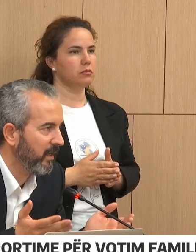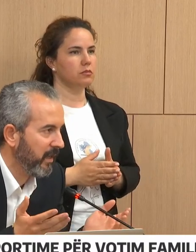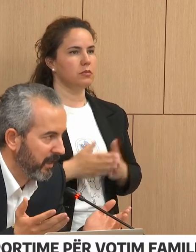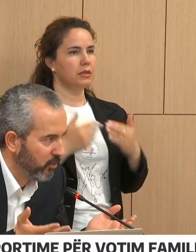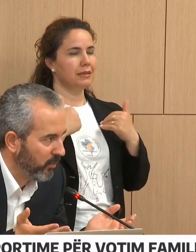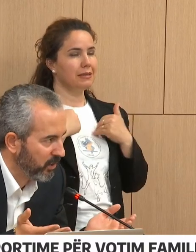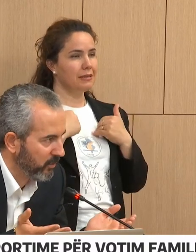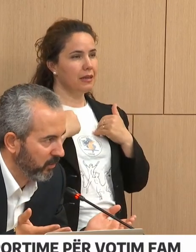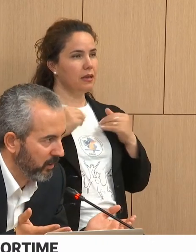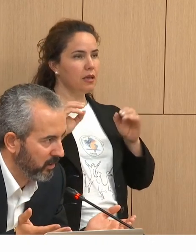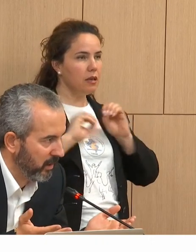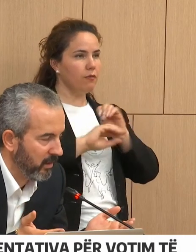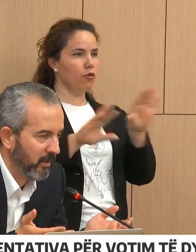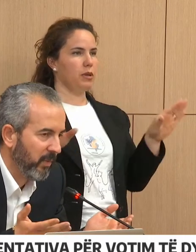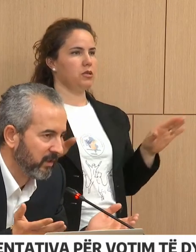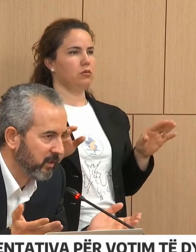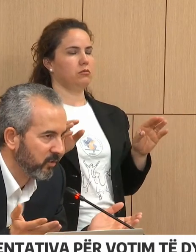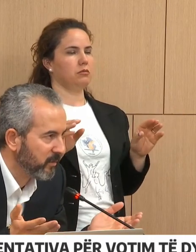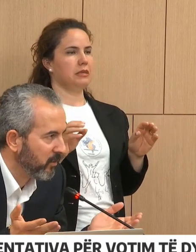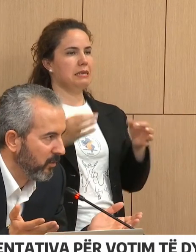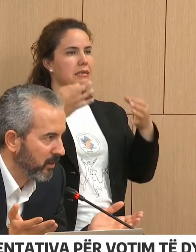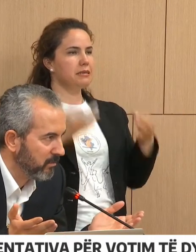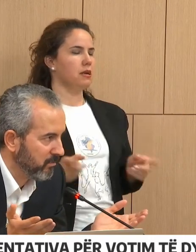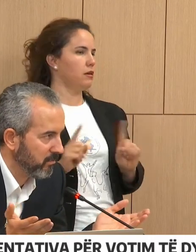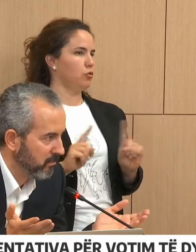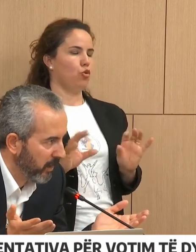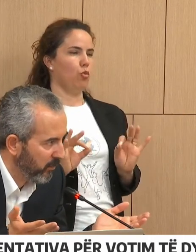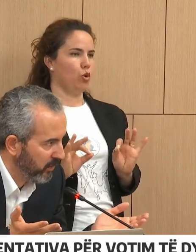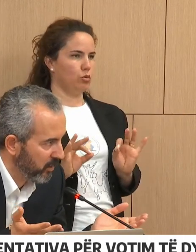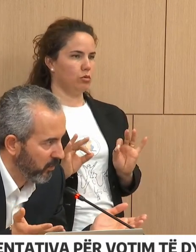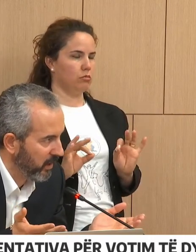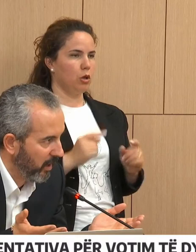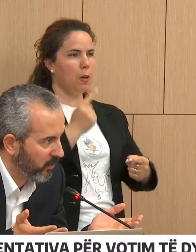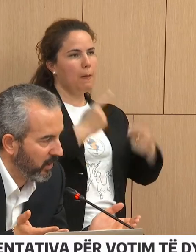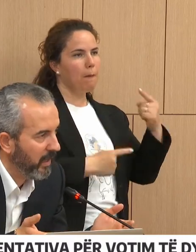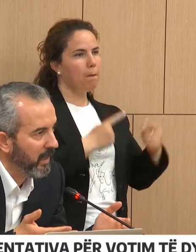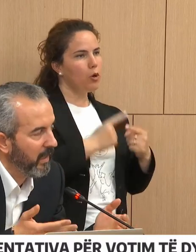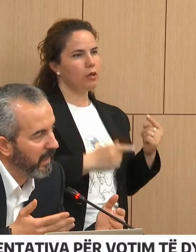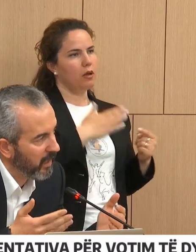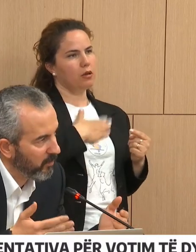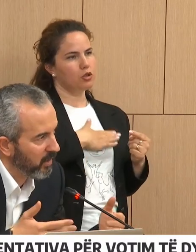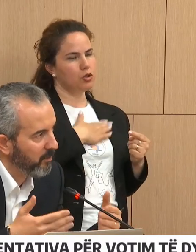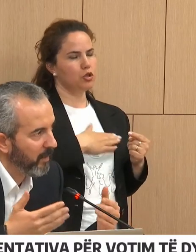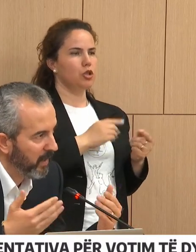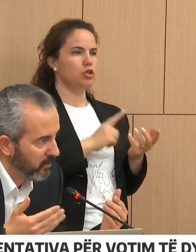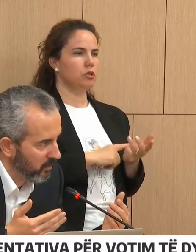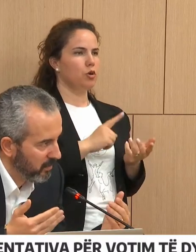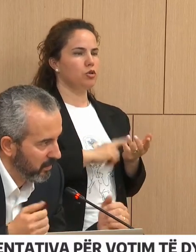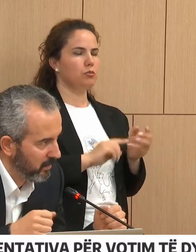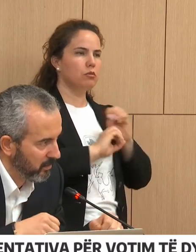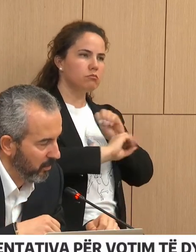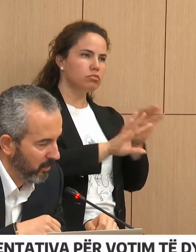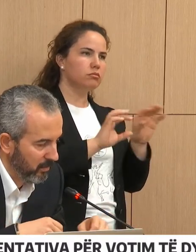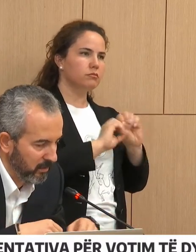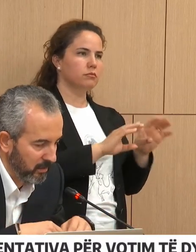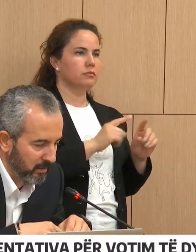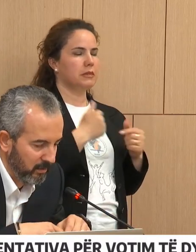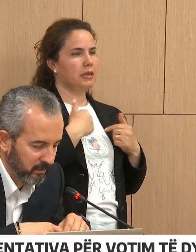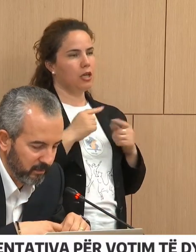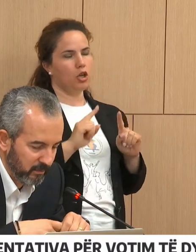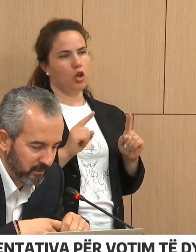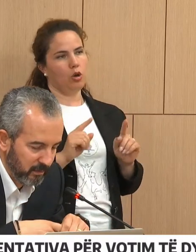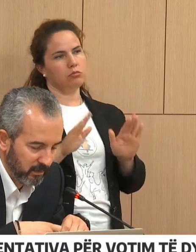se sa e do bishme do ishte partit mund skepulojmë e bëjnë gjithmonë e kanë bërë dhe papatur në këto